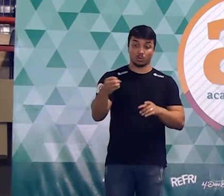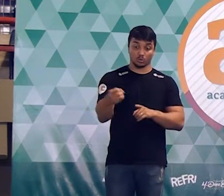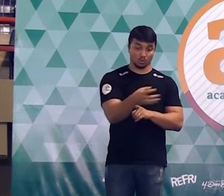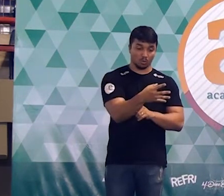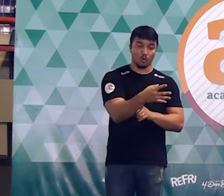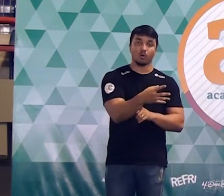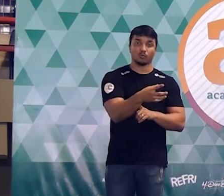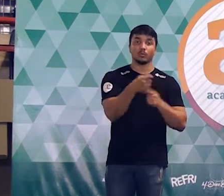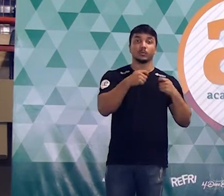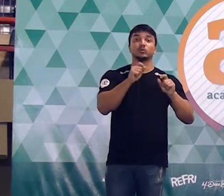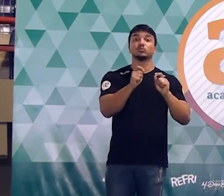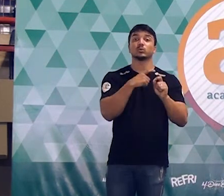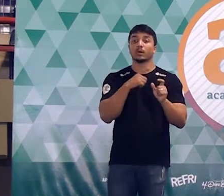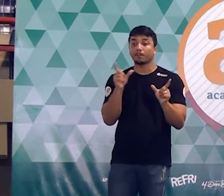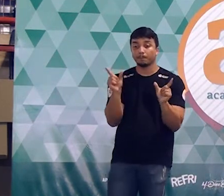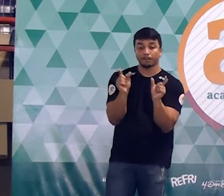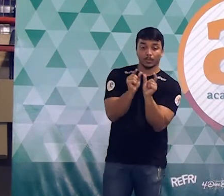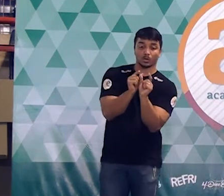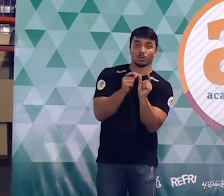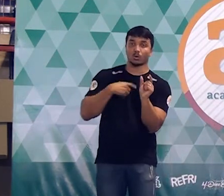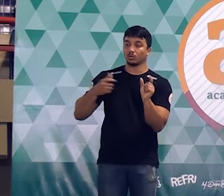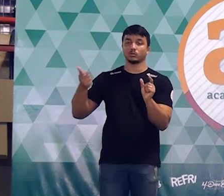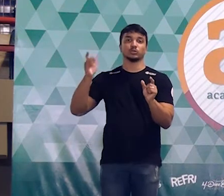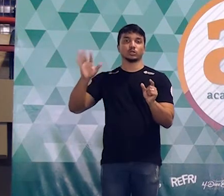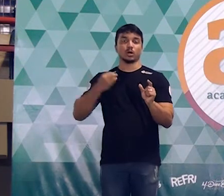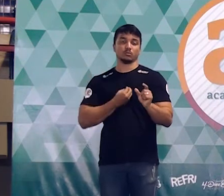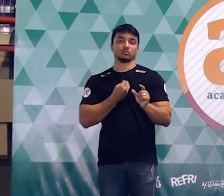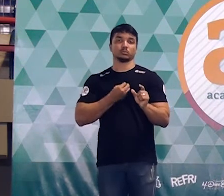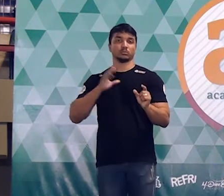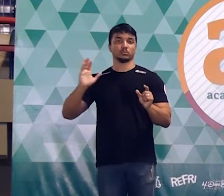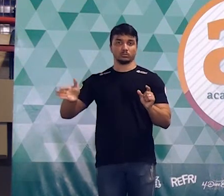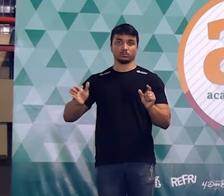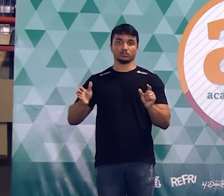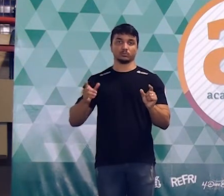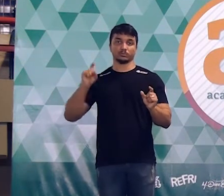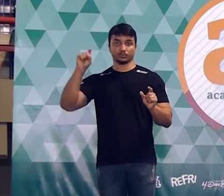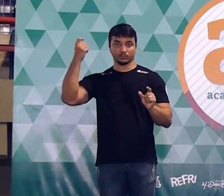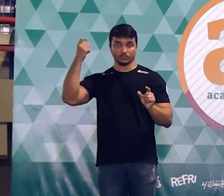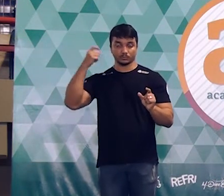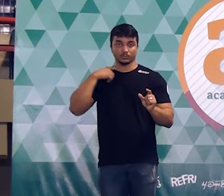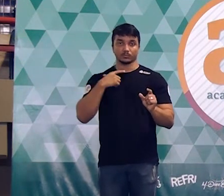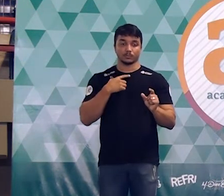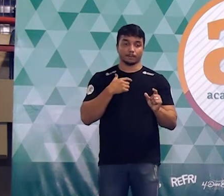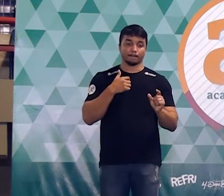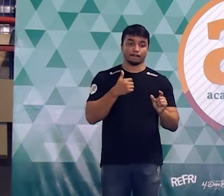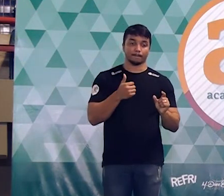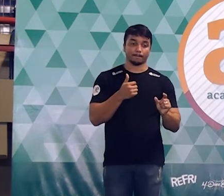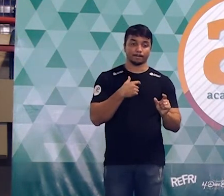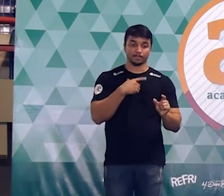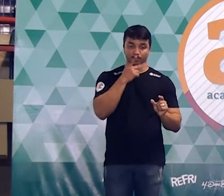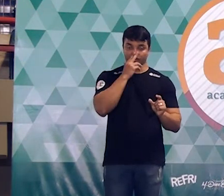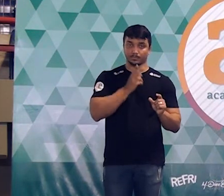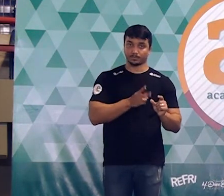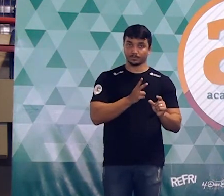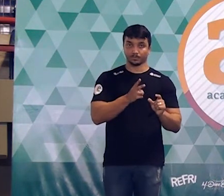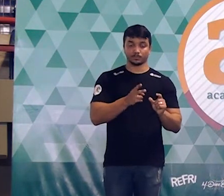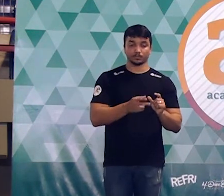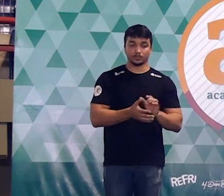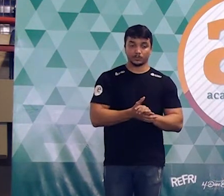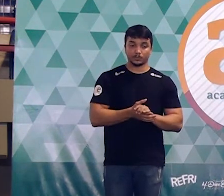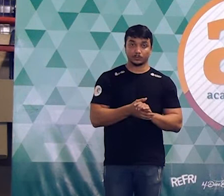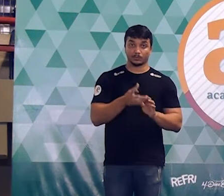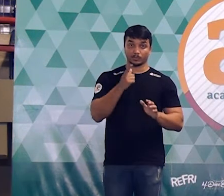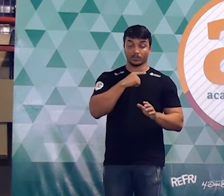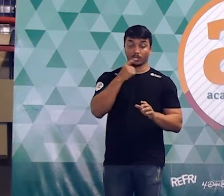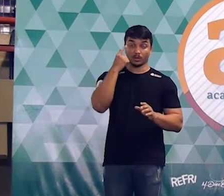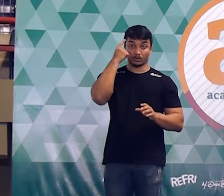piscina precisa ser menor do que a área da piscina anterior. Não foi isso? O o enunciado da questão disse? O